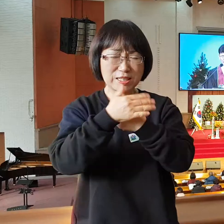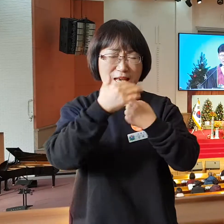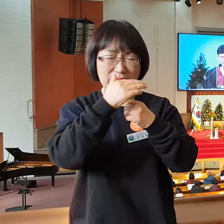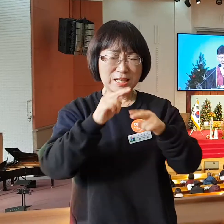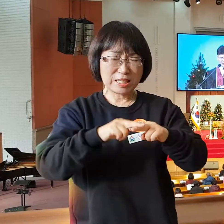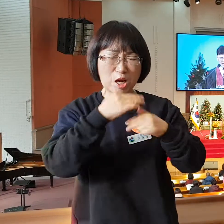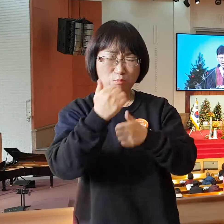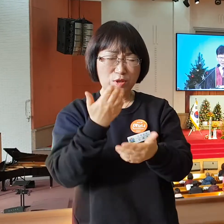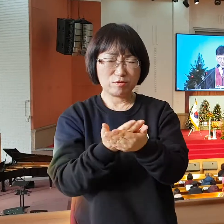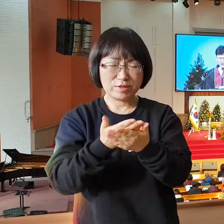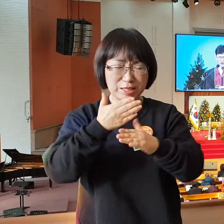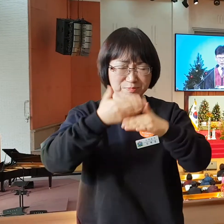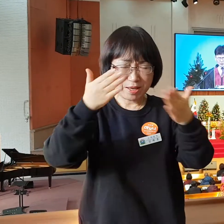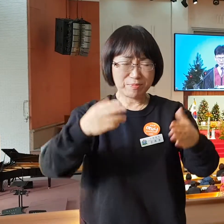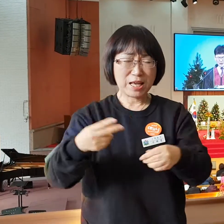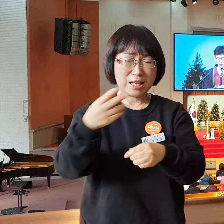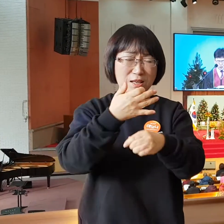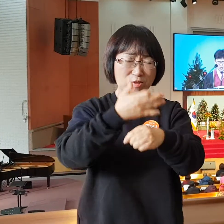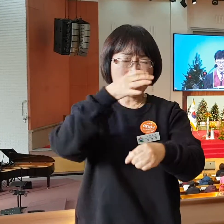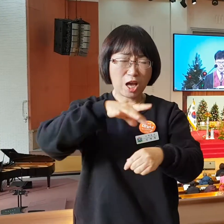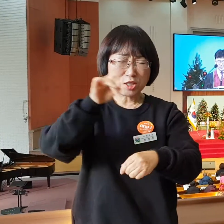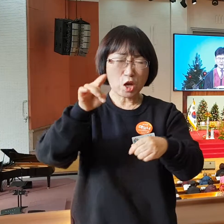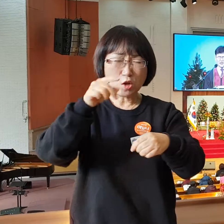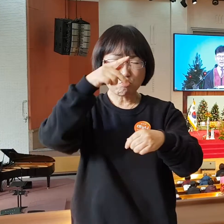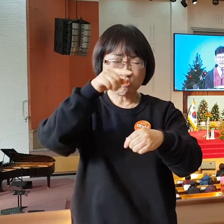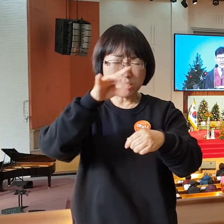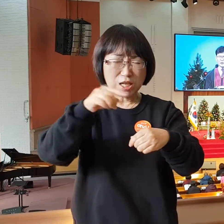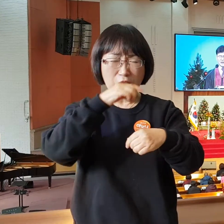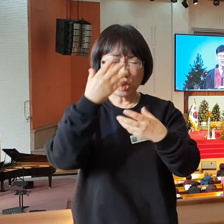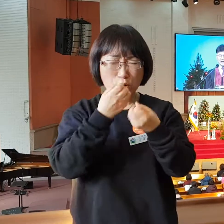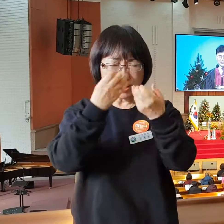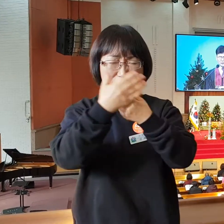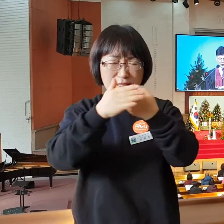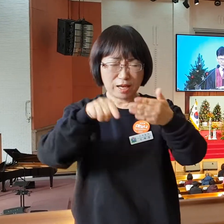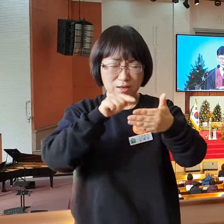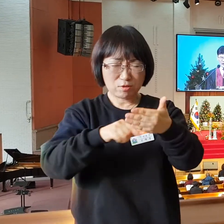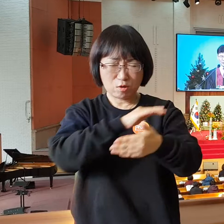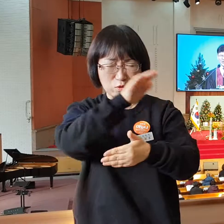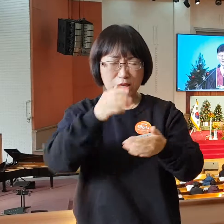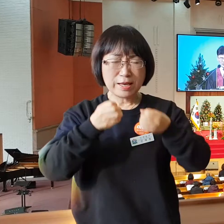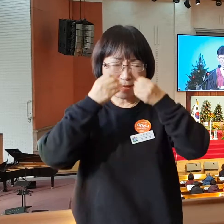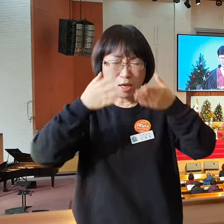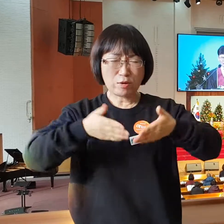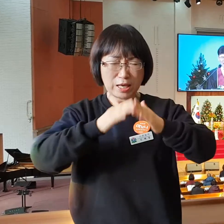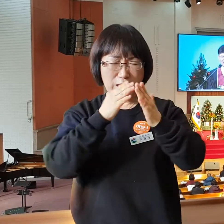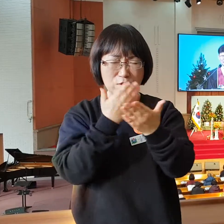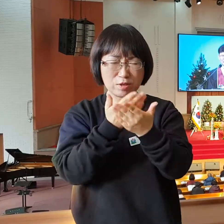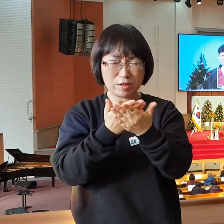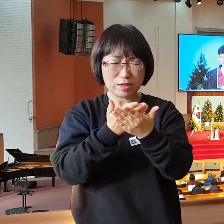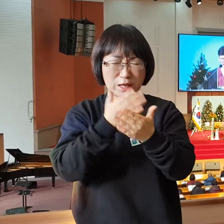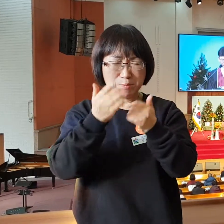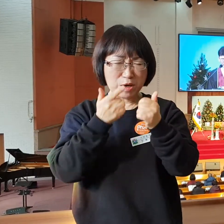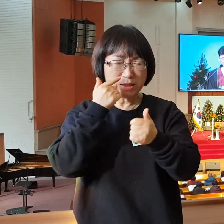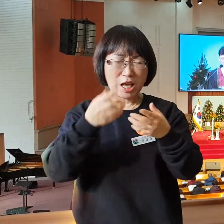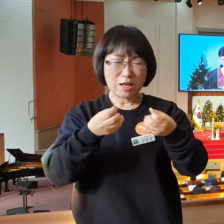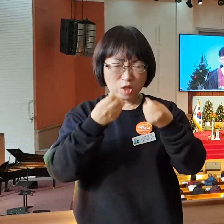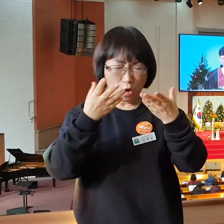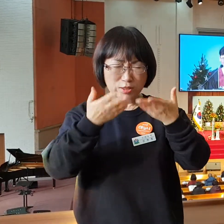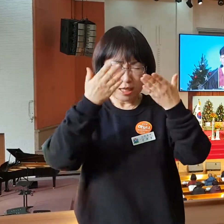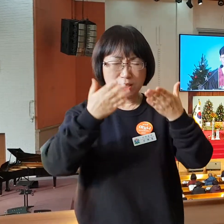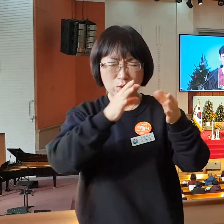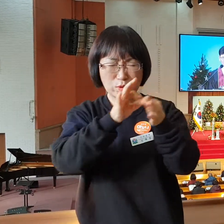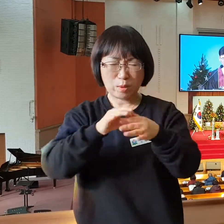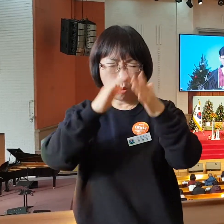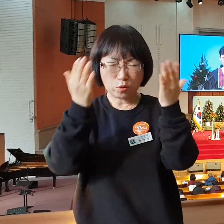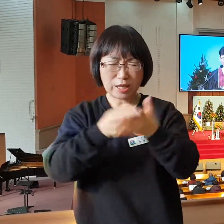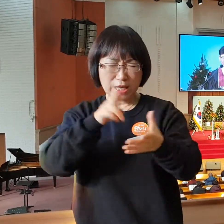부르시니 감사합니다. 2019년의 첫 주일을 성찬의 은혜 가운데 우리로 새롭게 하시오니 아버님이 성찬을 통하여 모두가